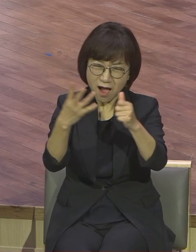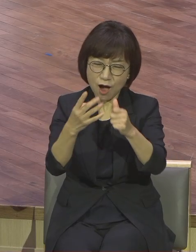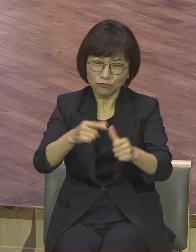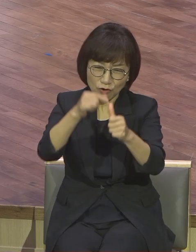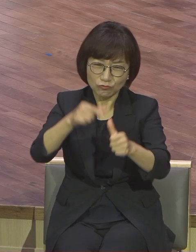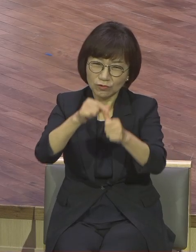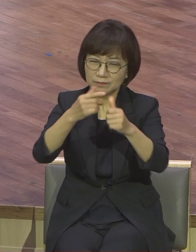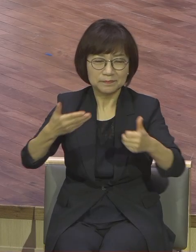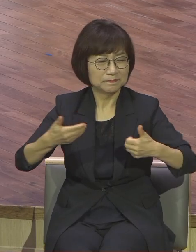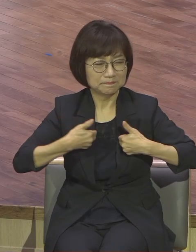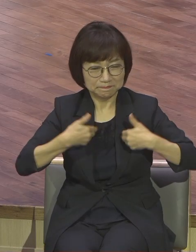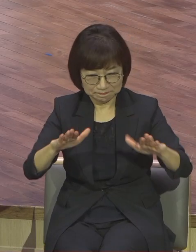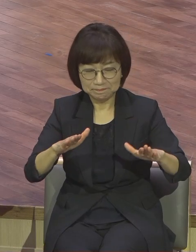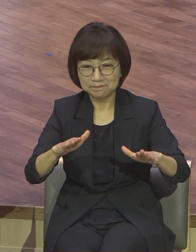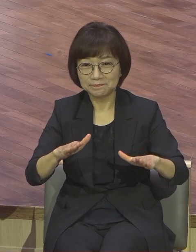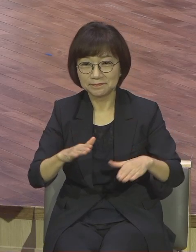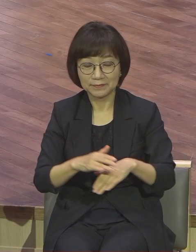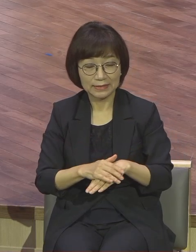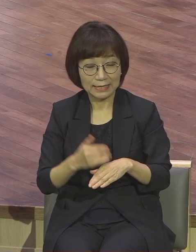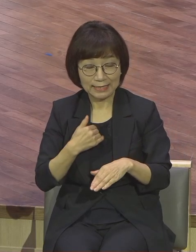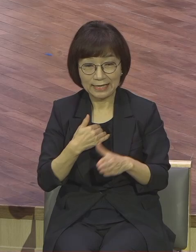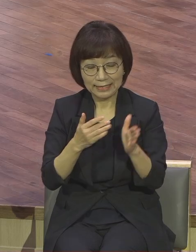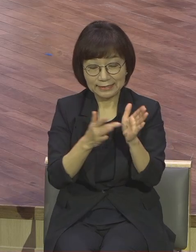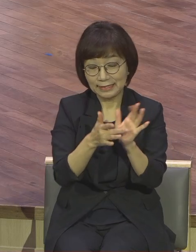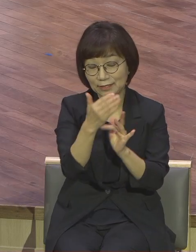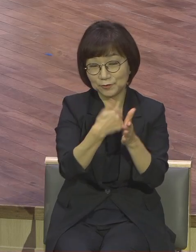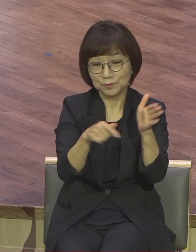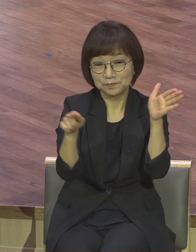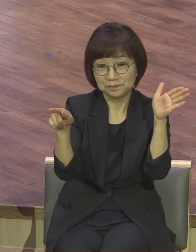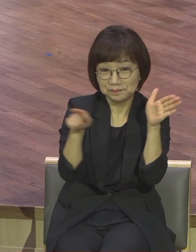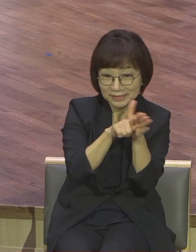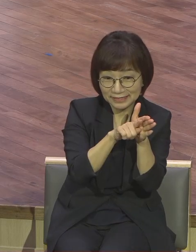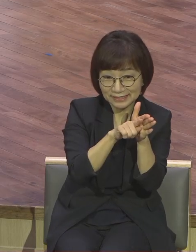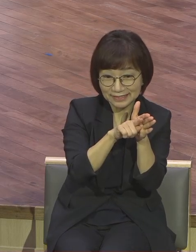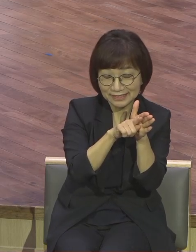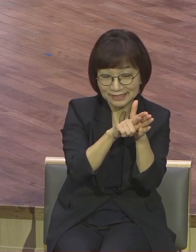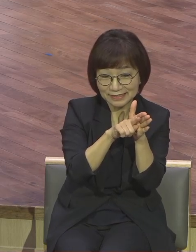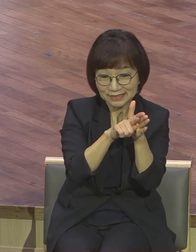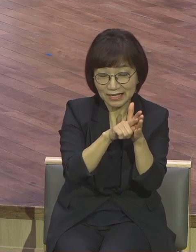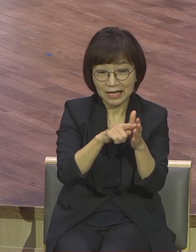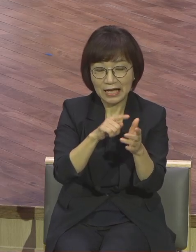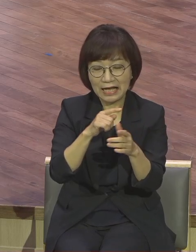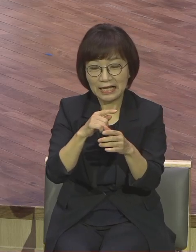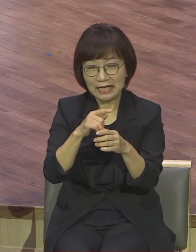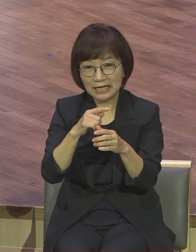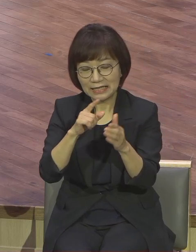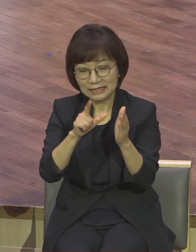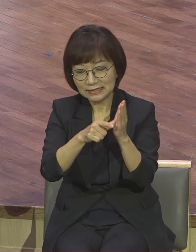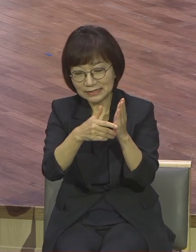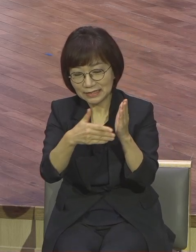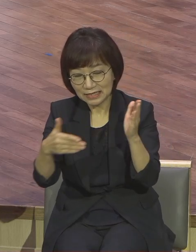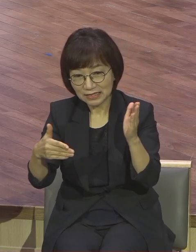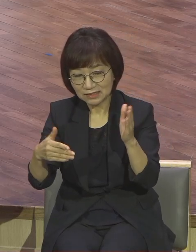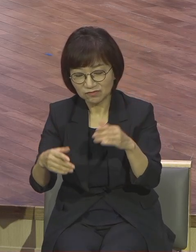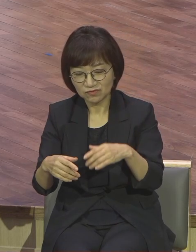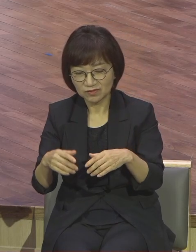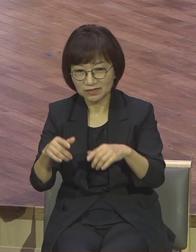예수를 믿고 믿다가 잘못해가지고 구원이 없어지는 거 없어요 예수를 믿고